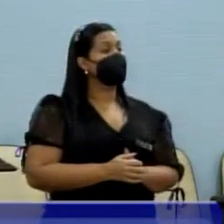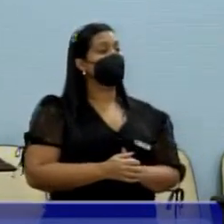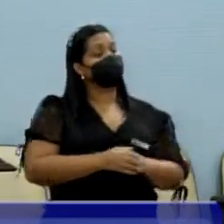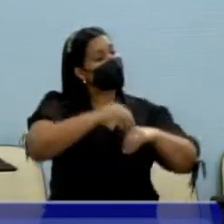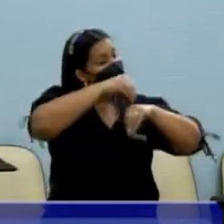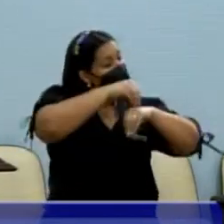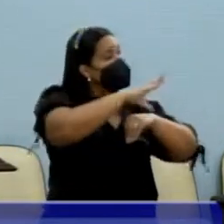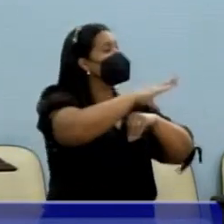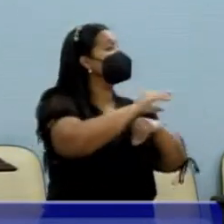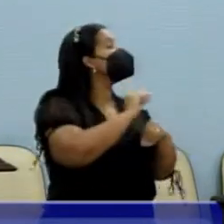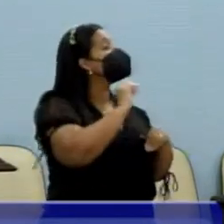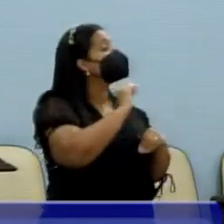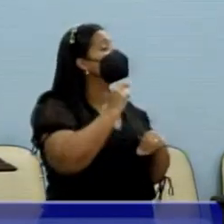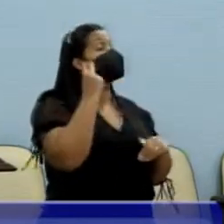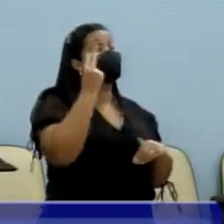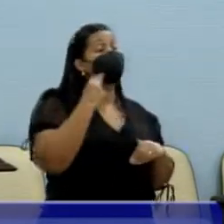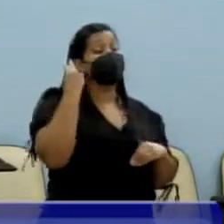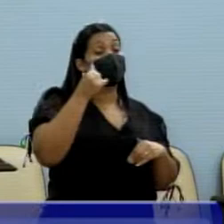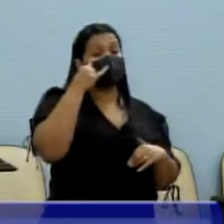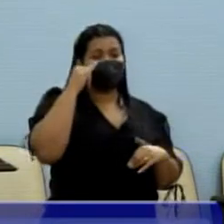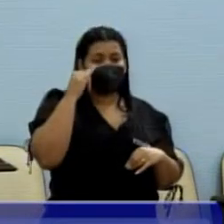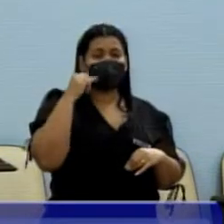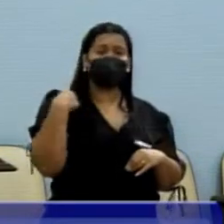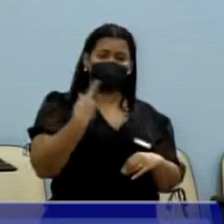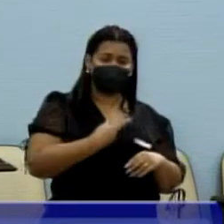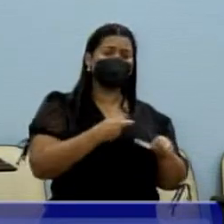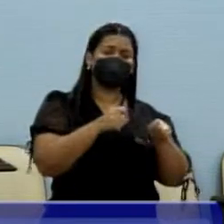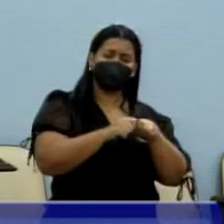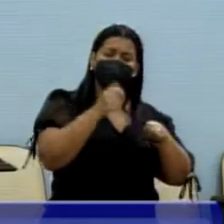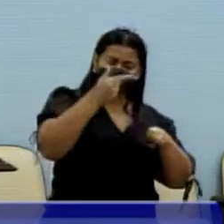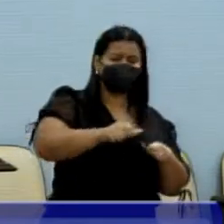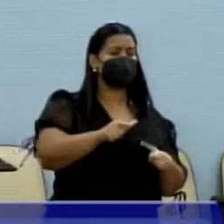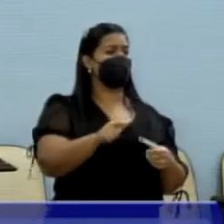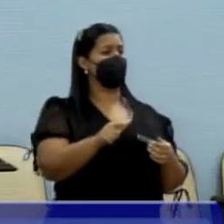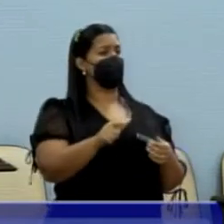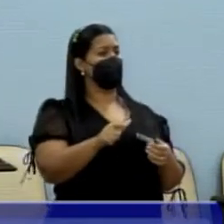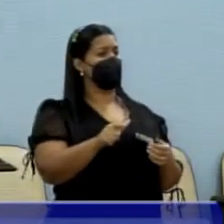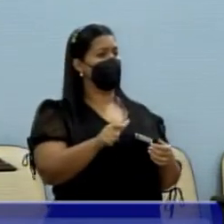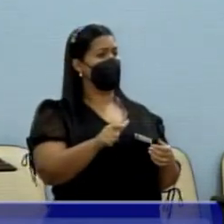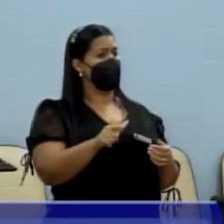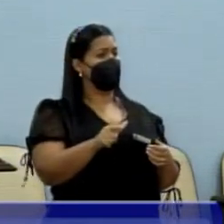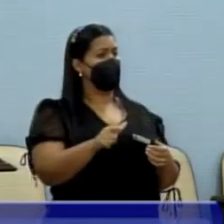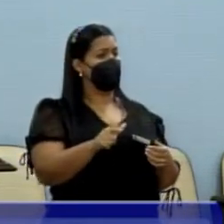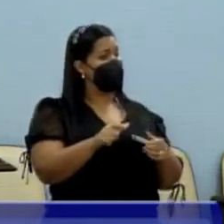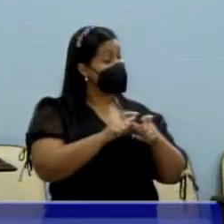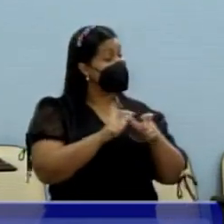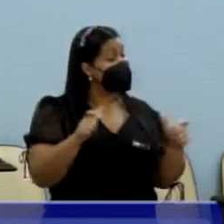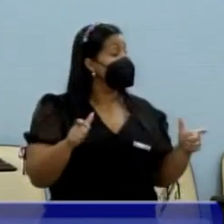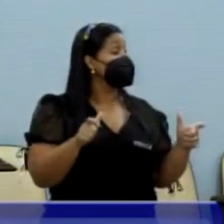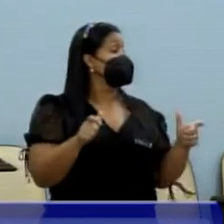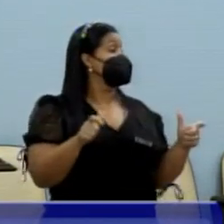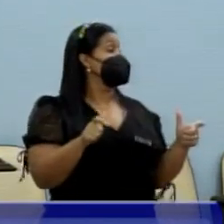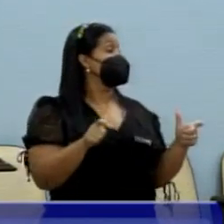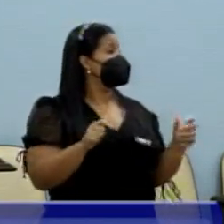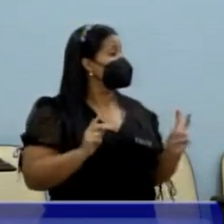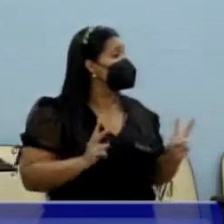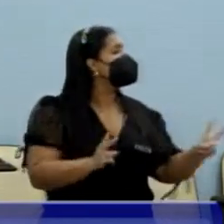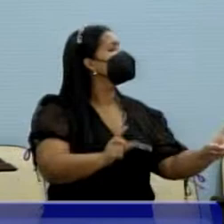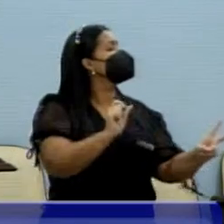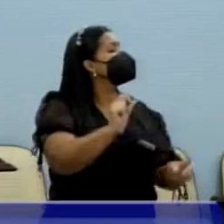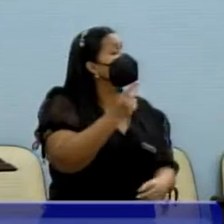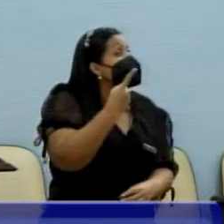vereador Cabo Júlio que a gente pudesse repetir essa audiência, inclusive ampliando, continuar